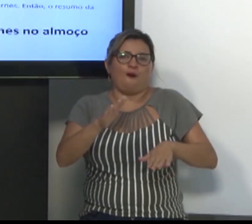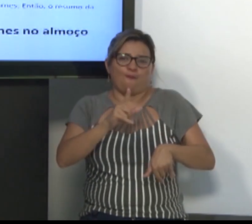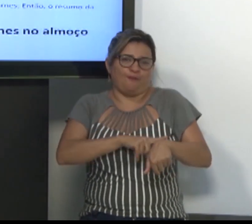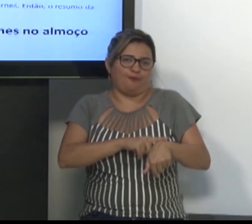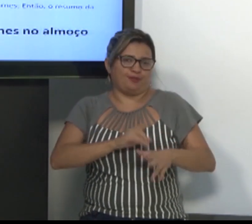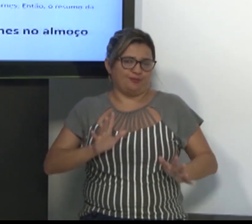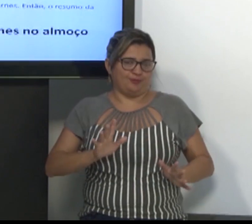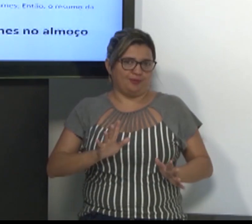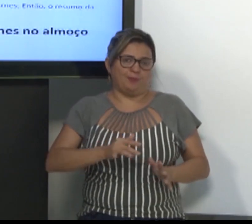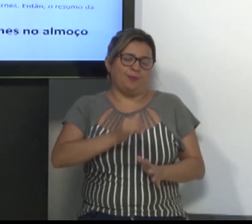isso.